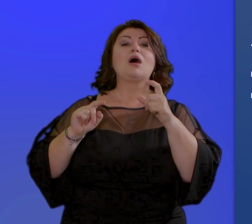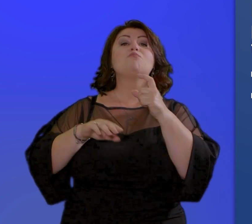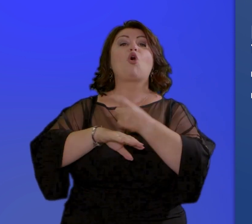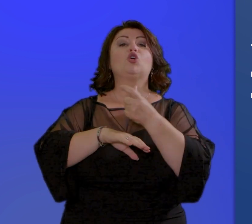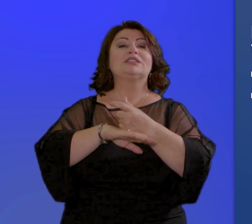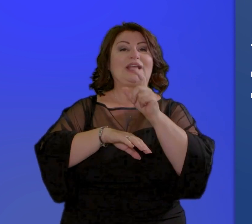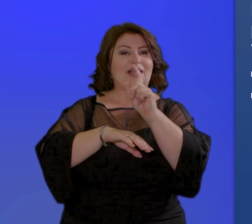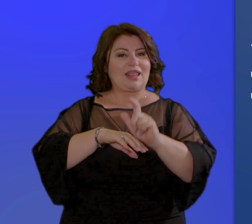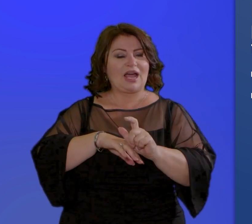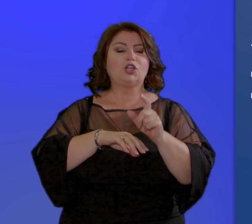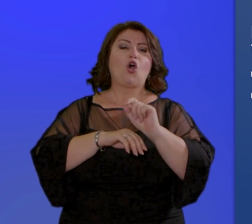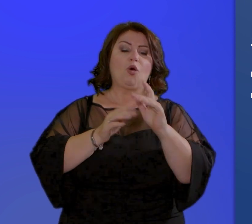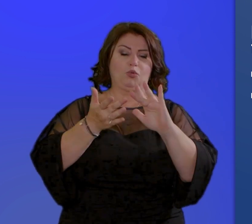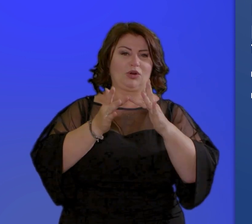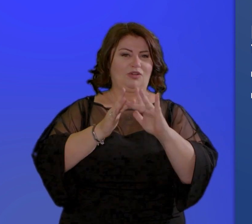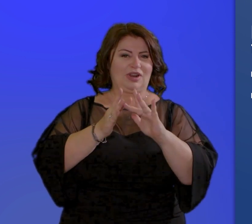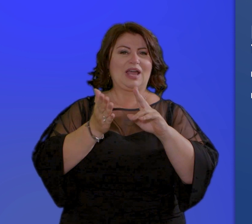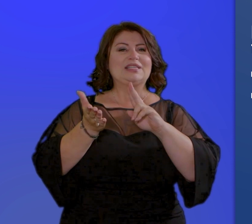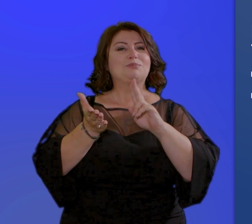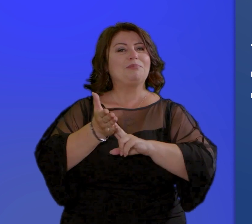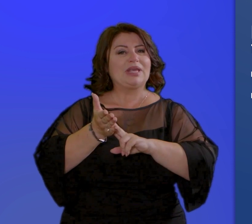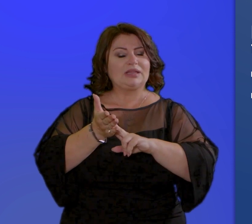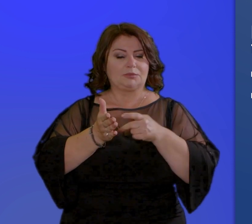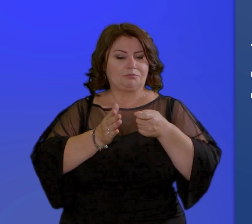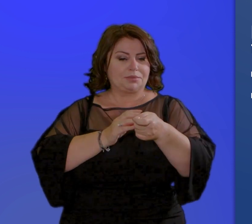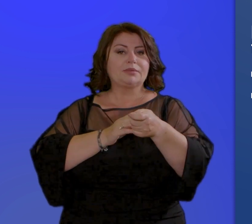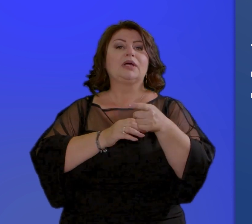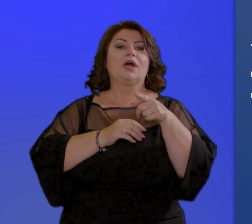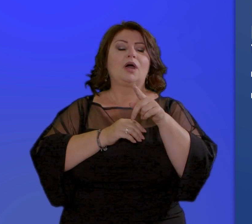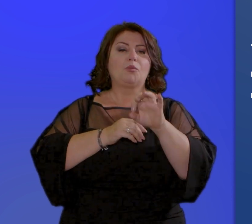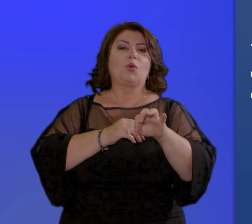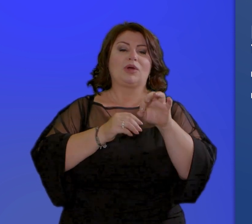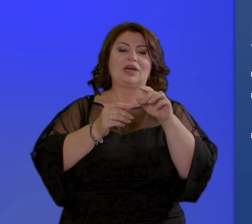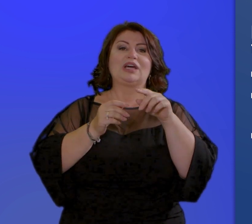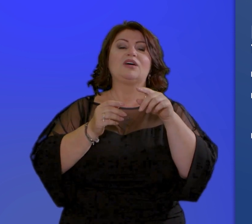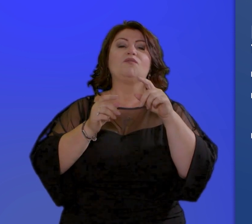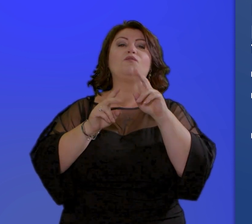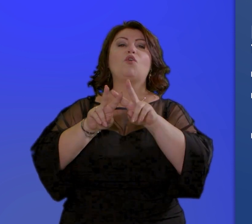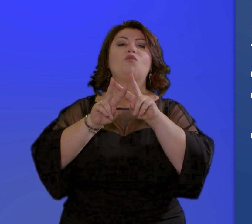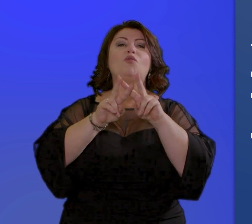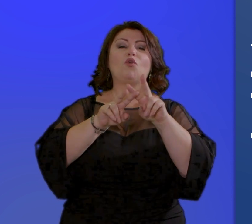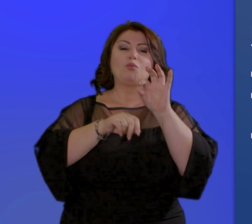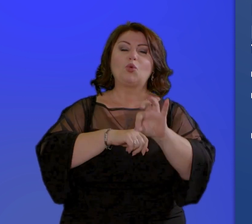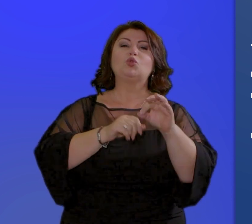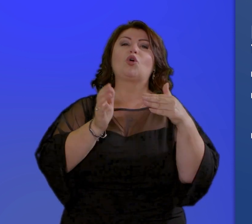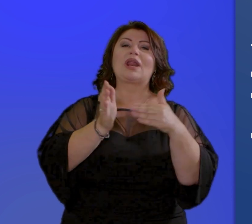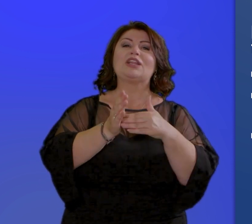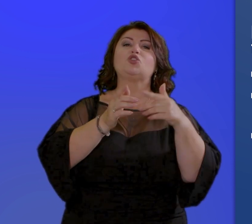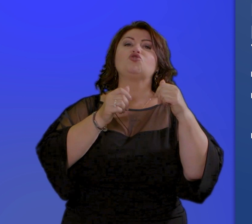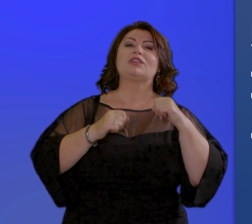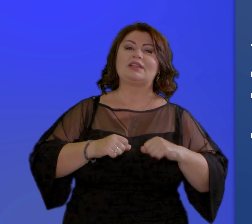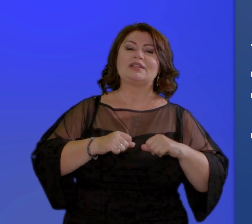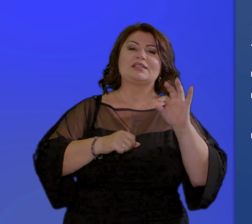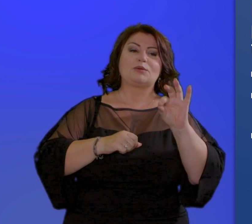www.redditodicittadinanza.gov.it presso i centri autorizzati di